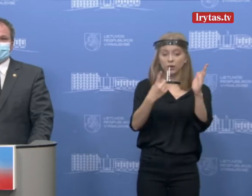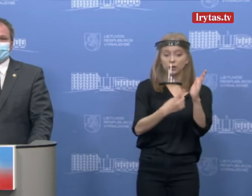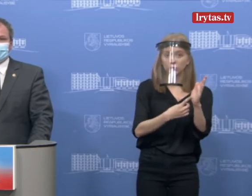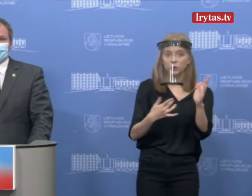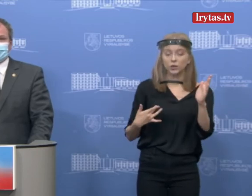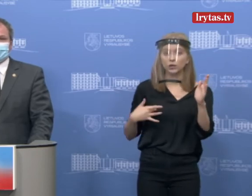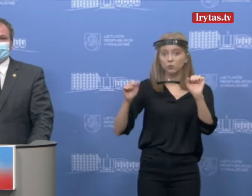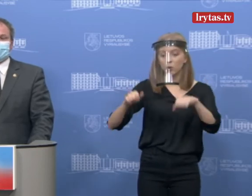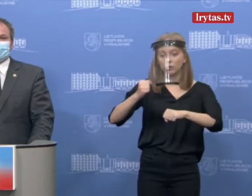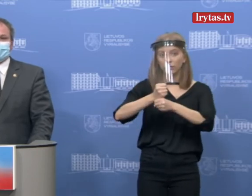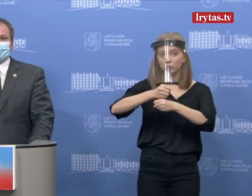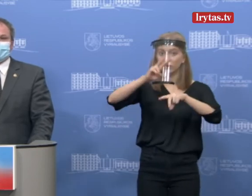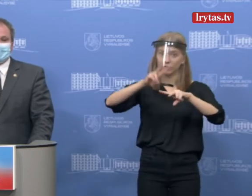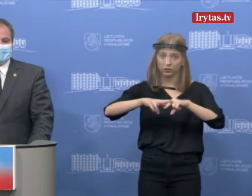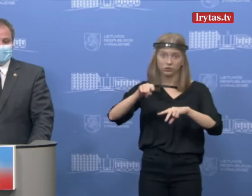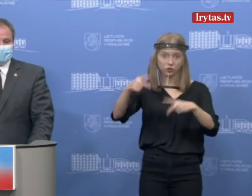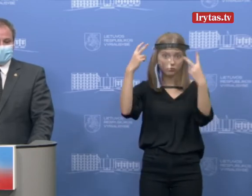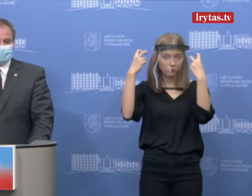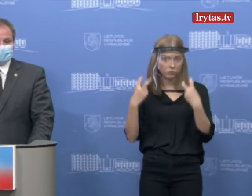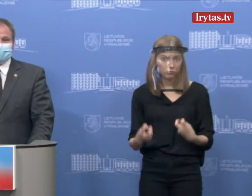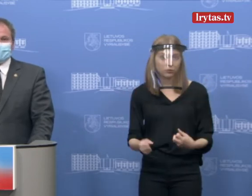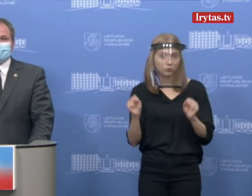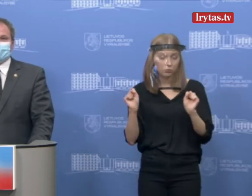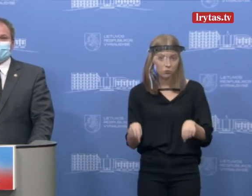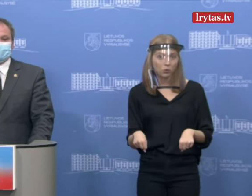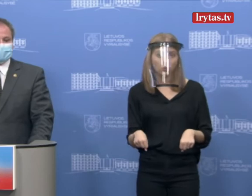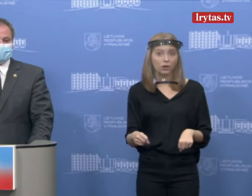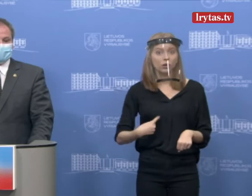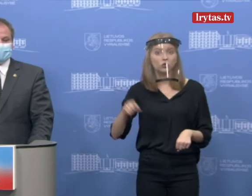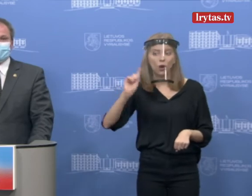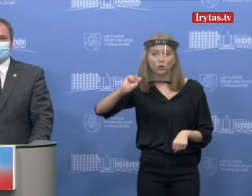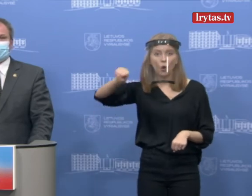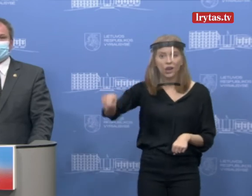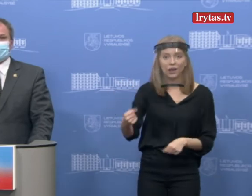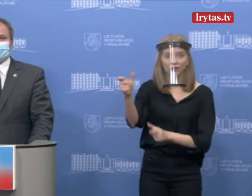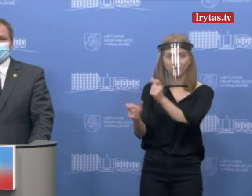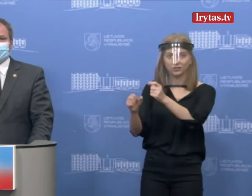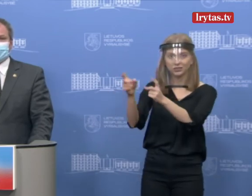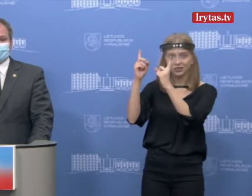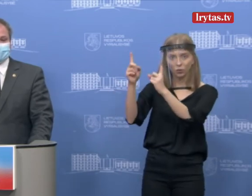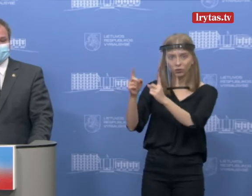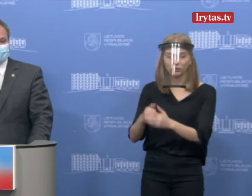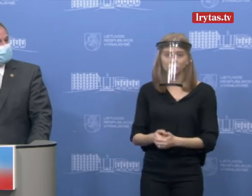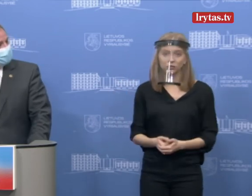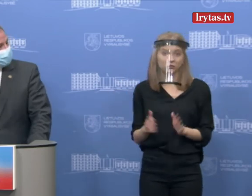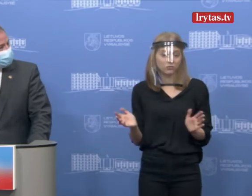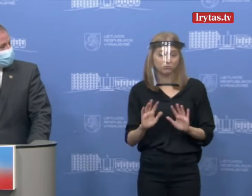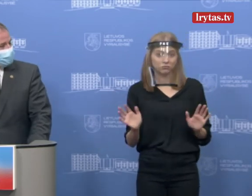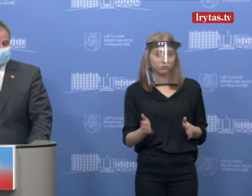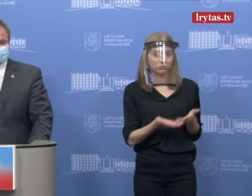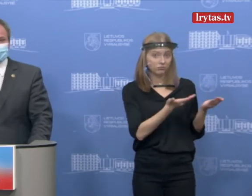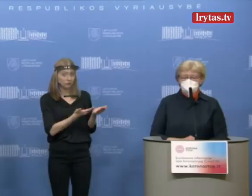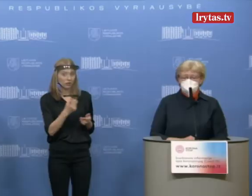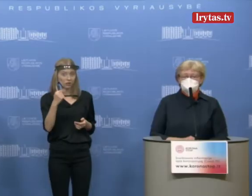išsitirti darbę ir tas buvo padaryta. Tai dėl mano istorijos yra tiek. O dabar, daiva,